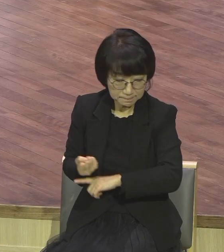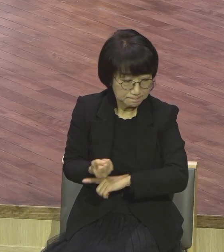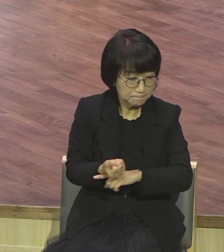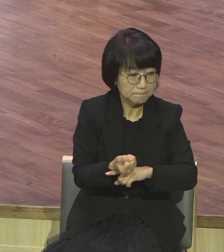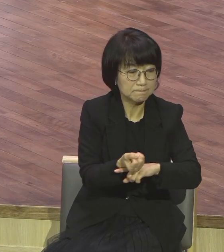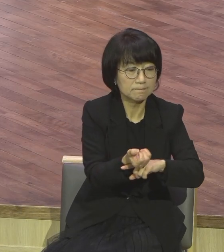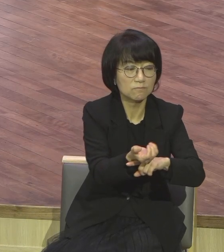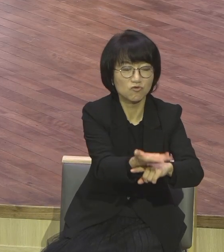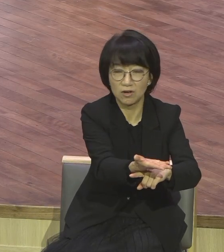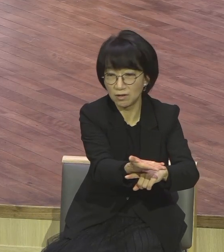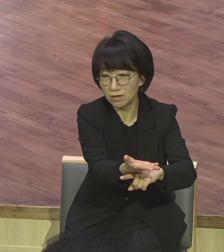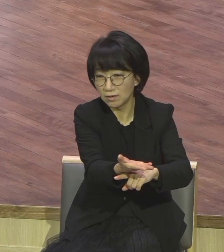말씀이에요.